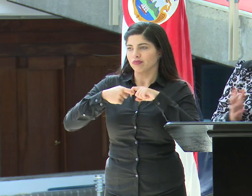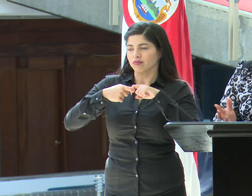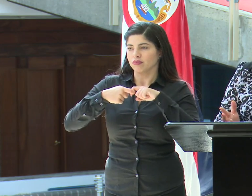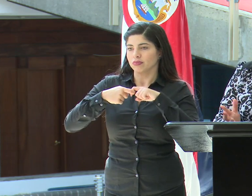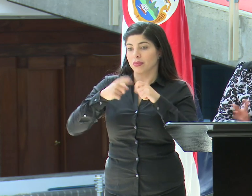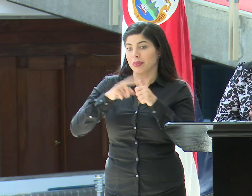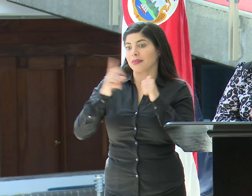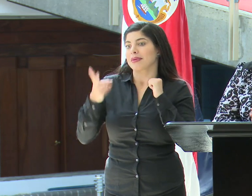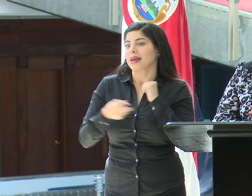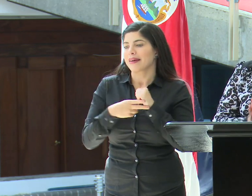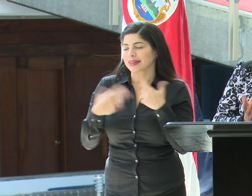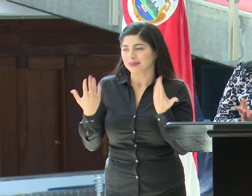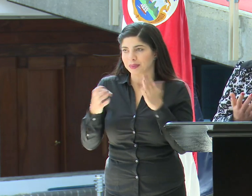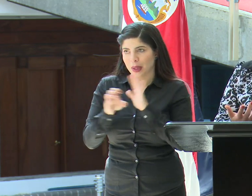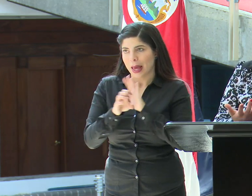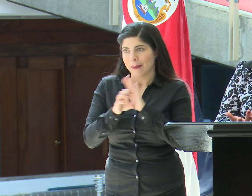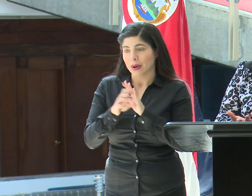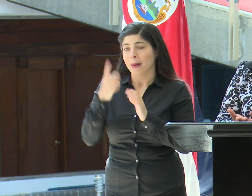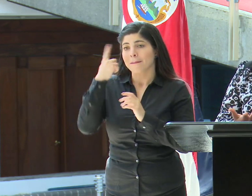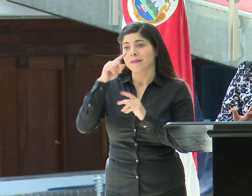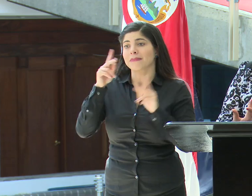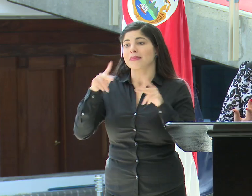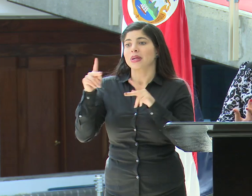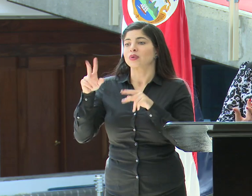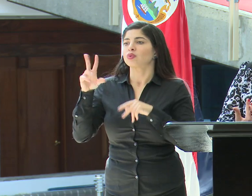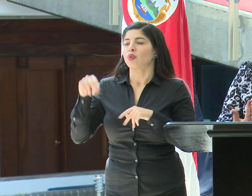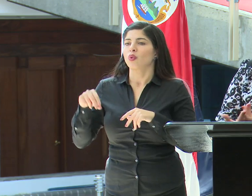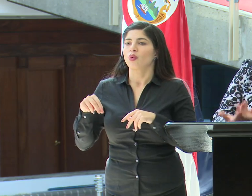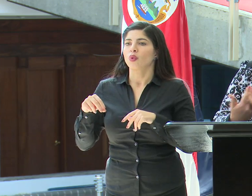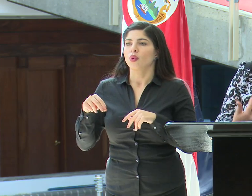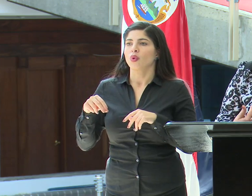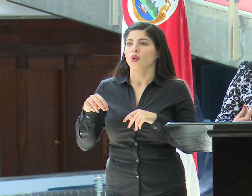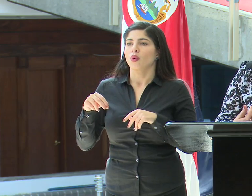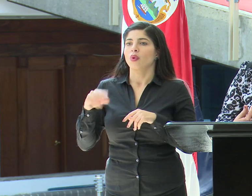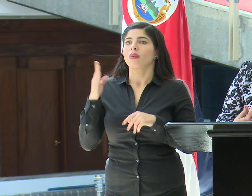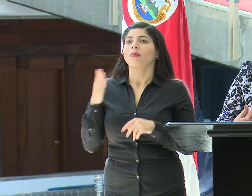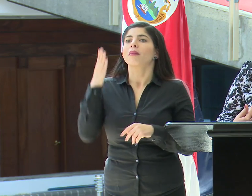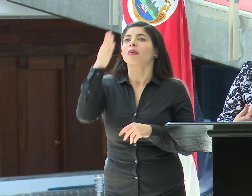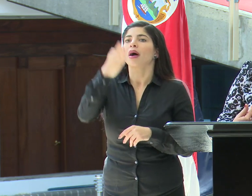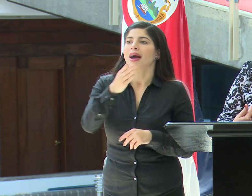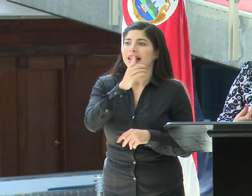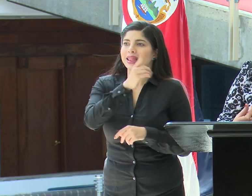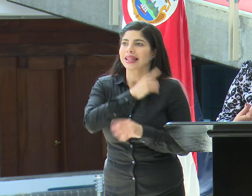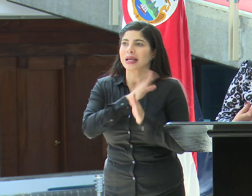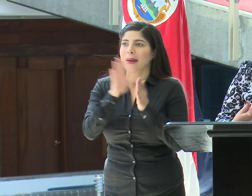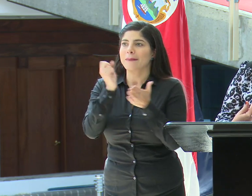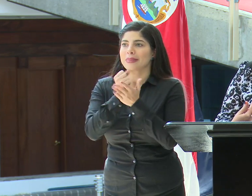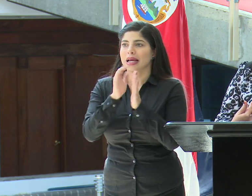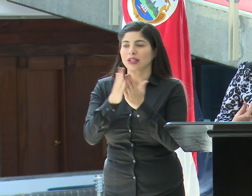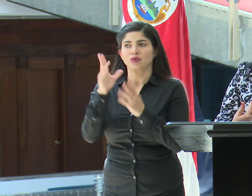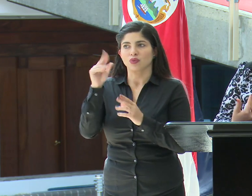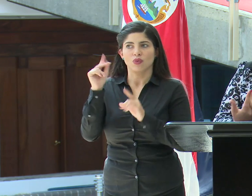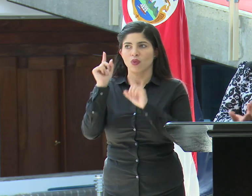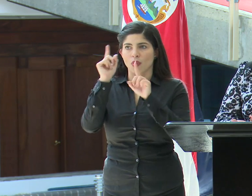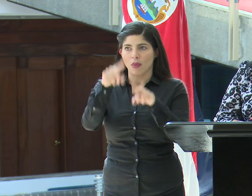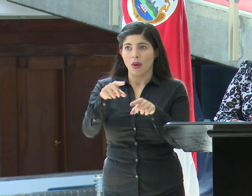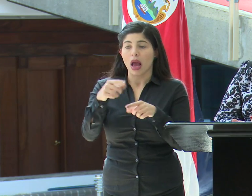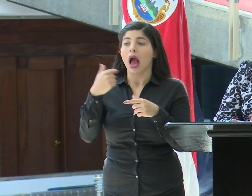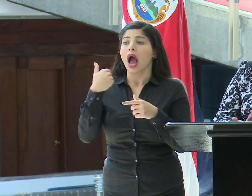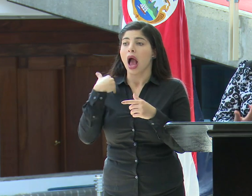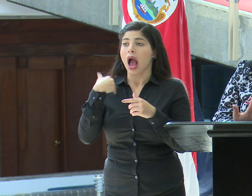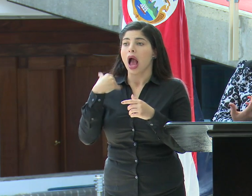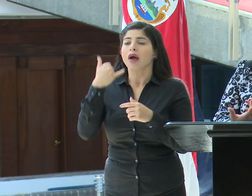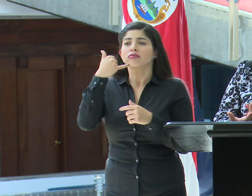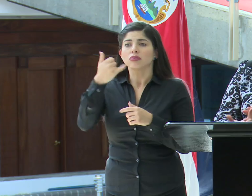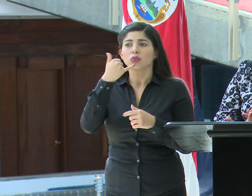por primera vez, por ejemplo, para que no lleguen a la Dirección General de Migración. Nosotros tenemos una línea de